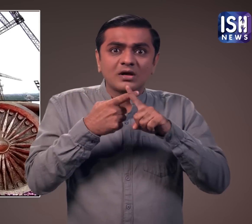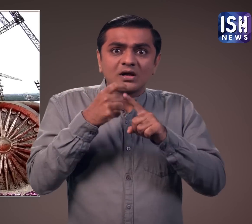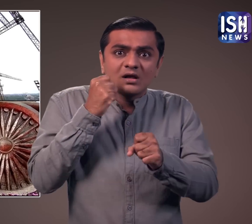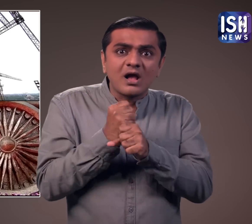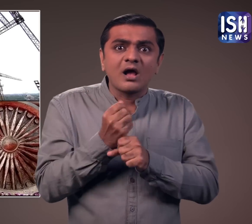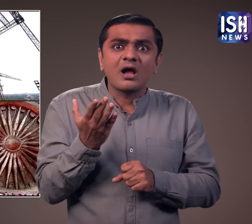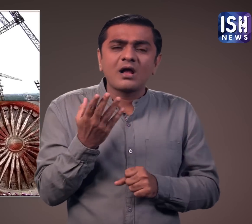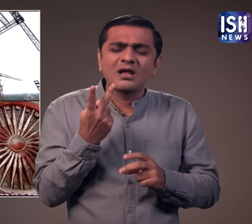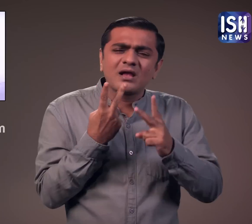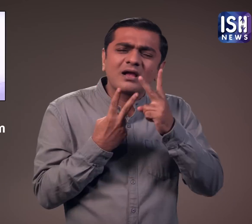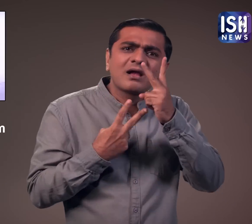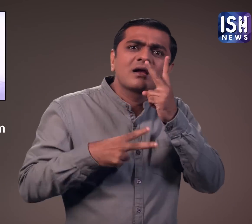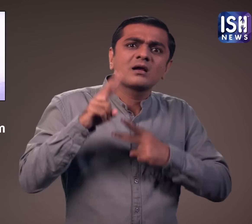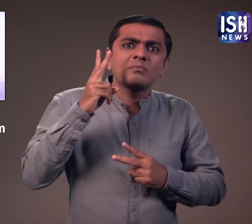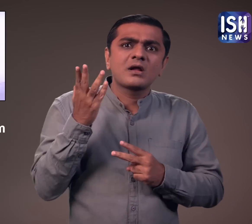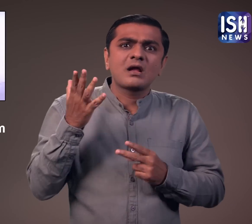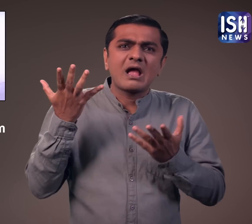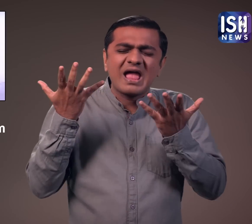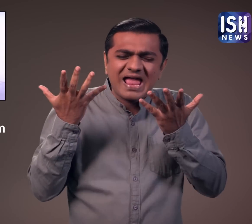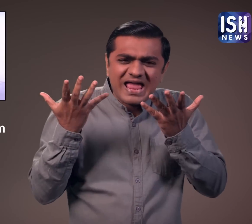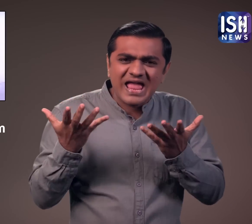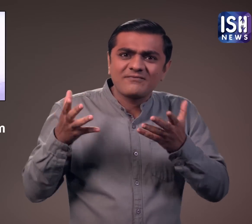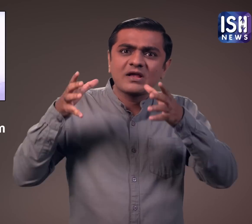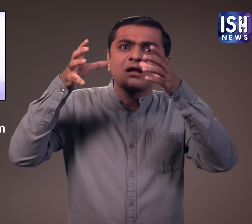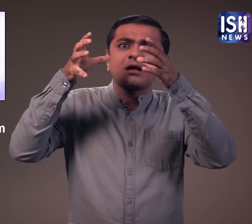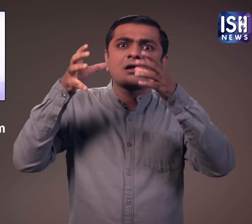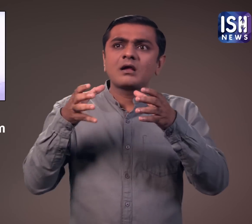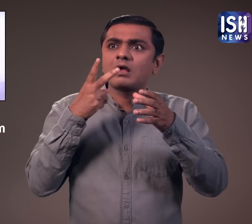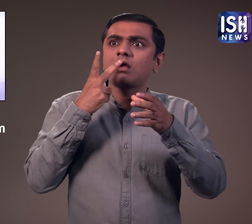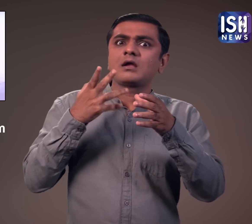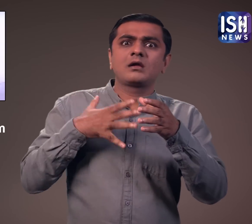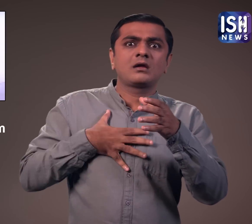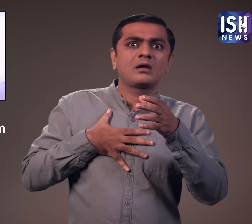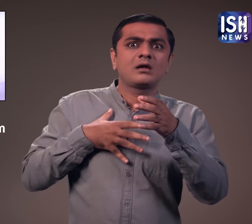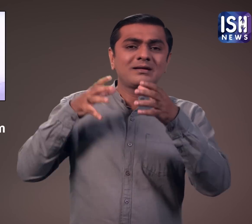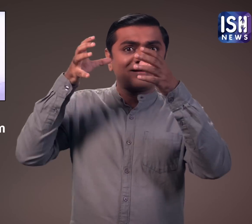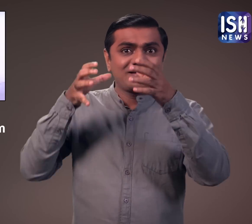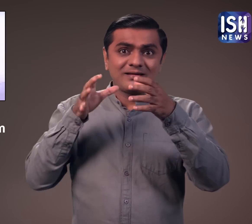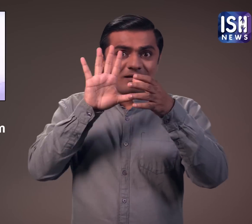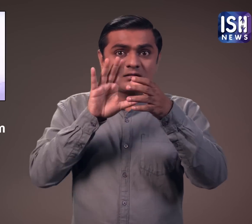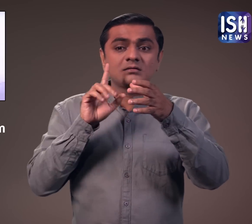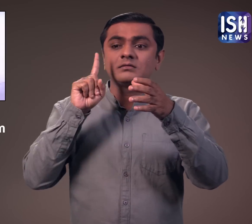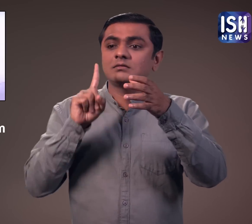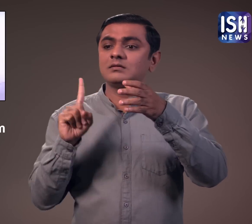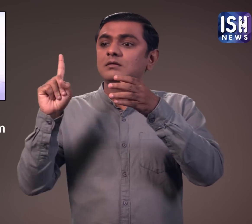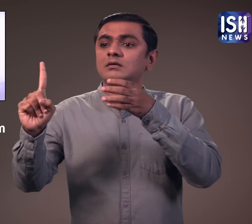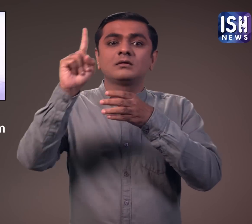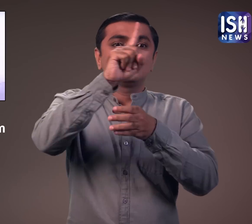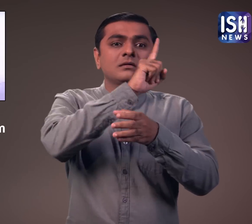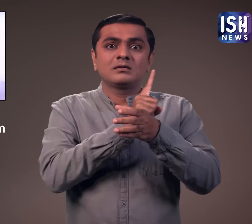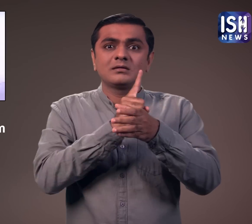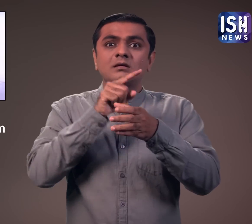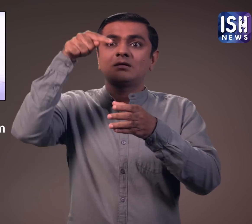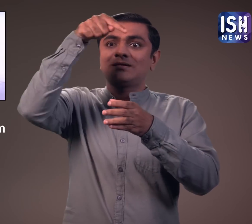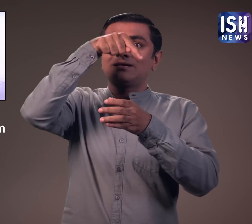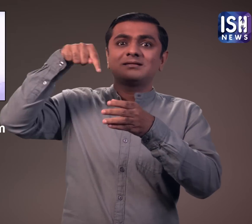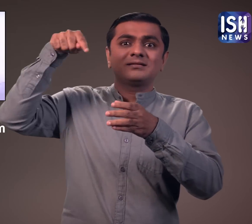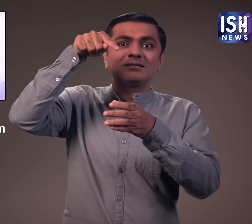9500 किलोग्राम है। इसके वजन को सहारा देने के लिए